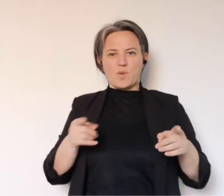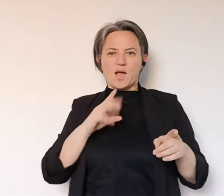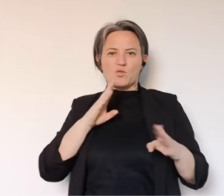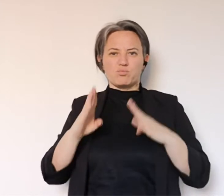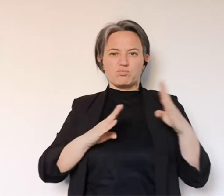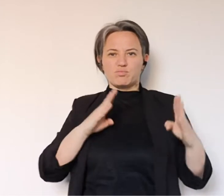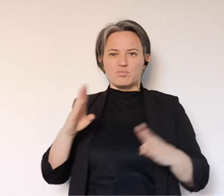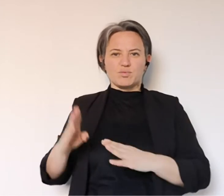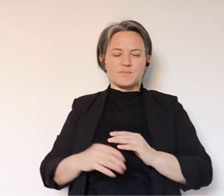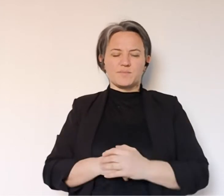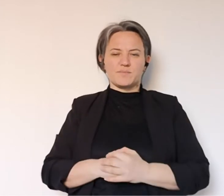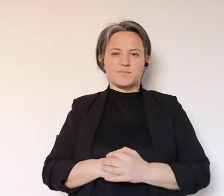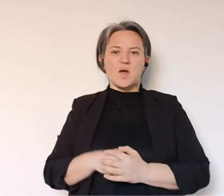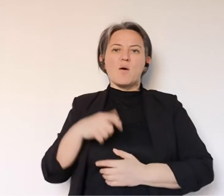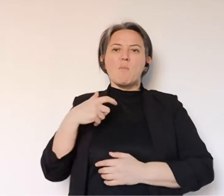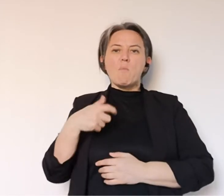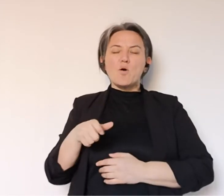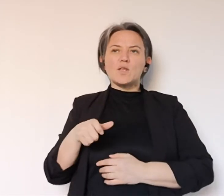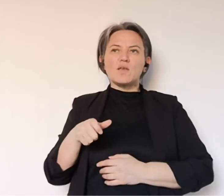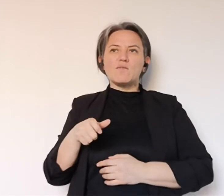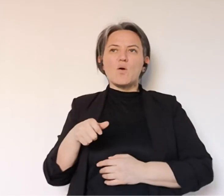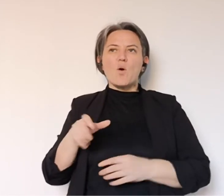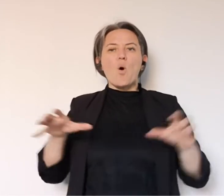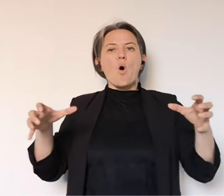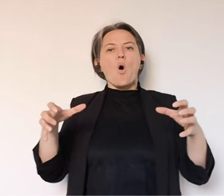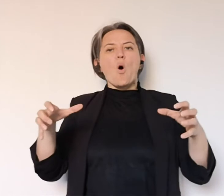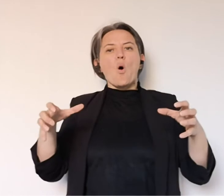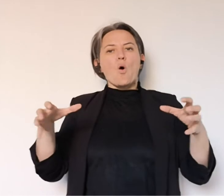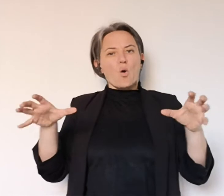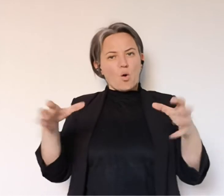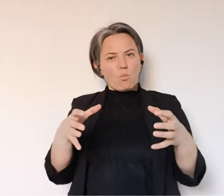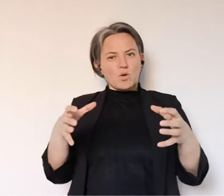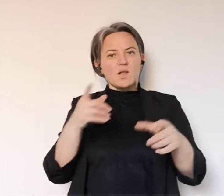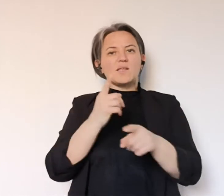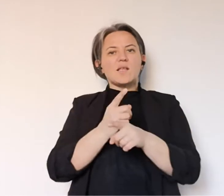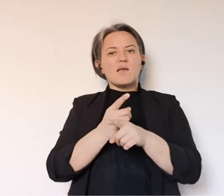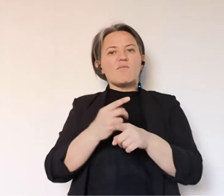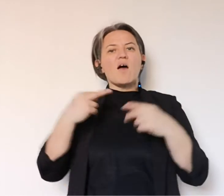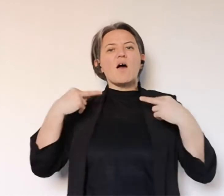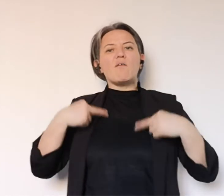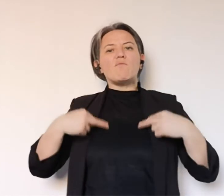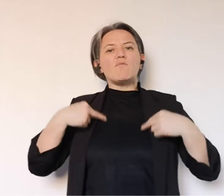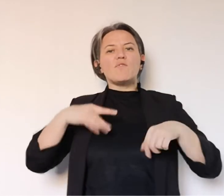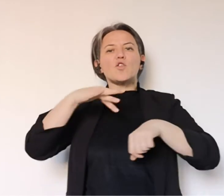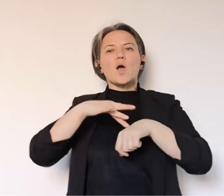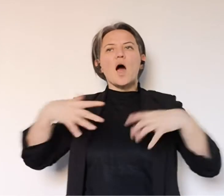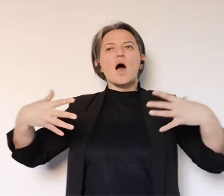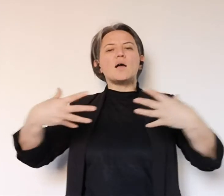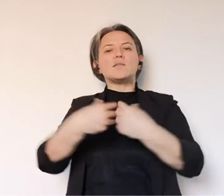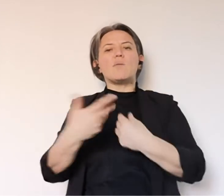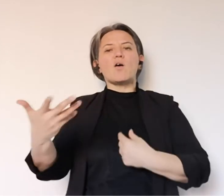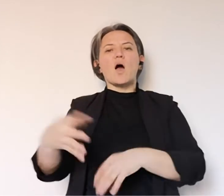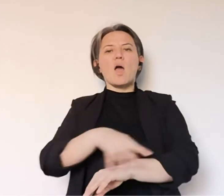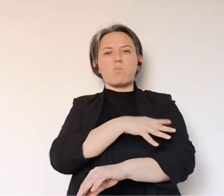straordinari protagonisti di quel momento perché vanno vissute anche le emozioni come comunità